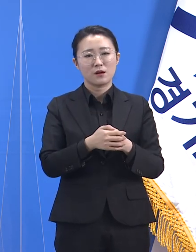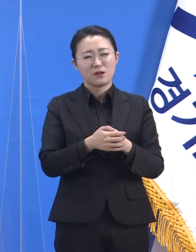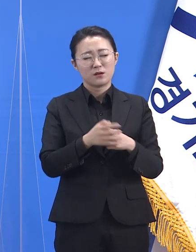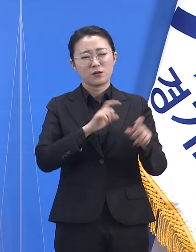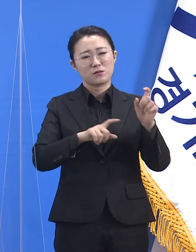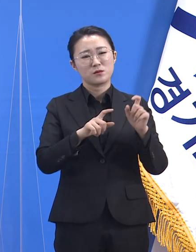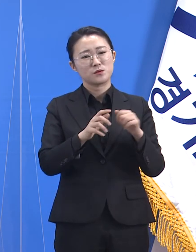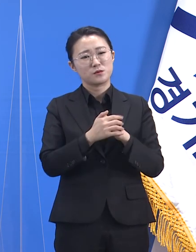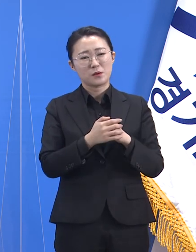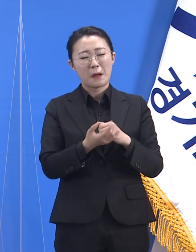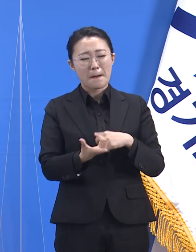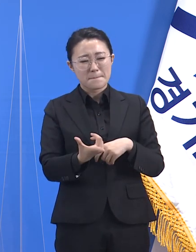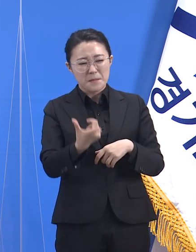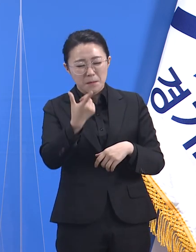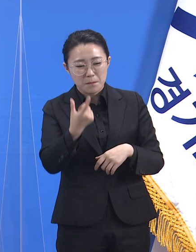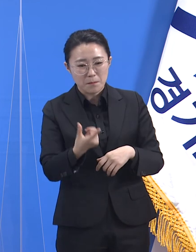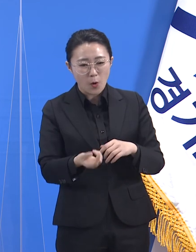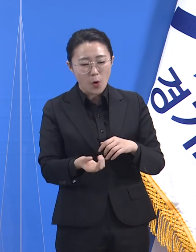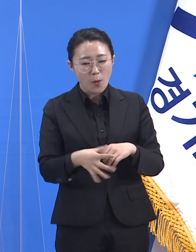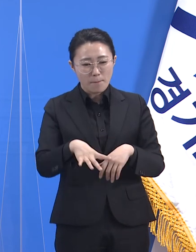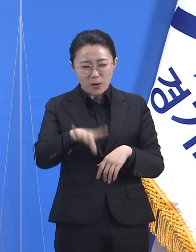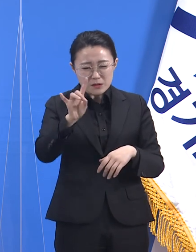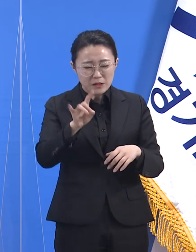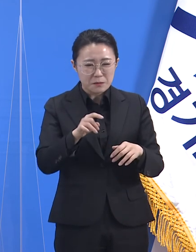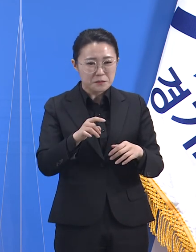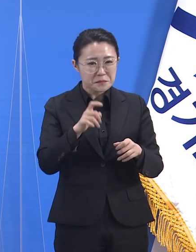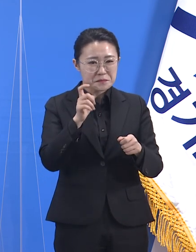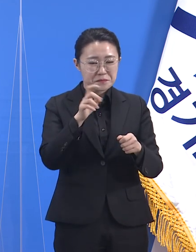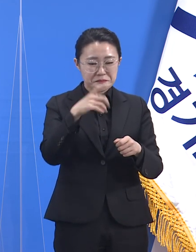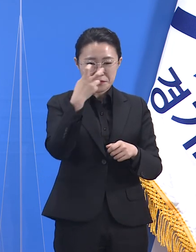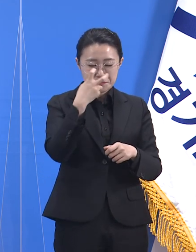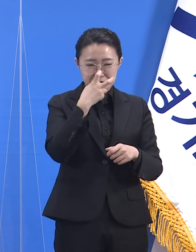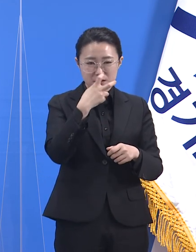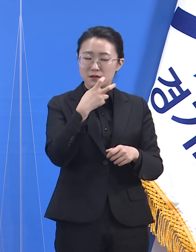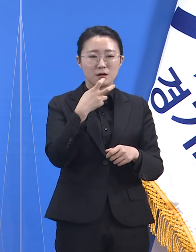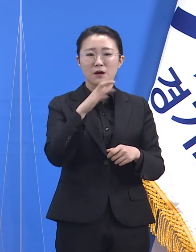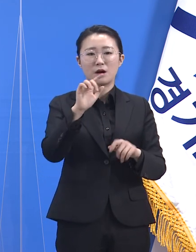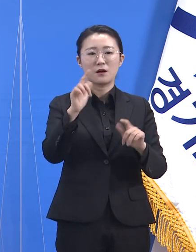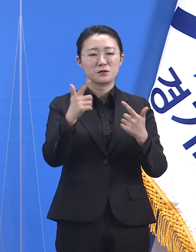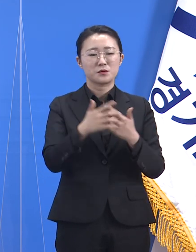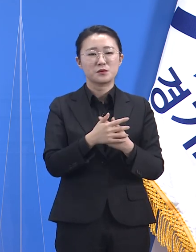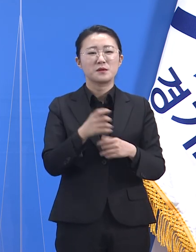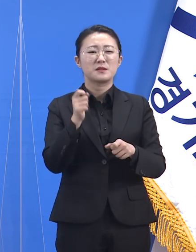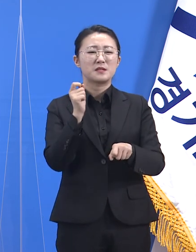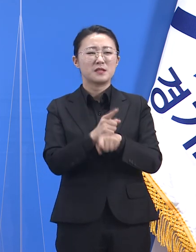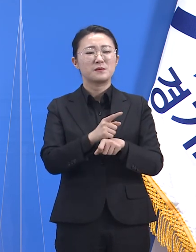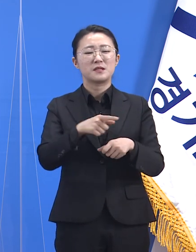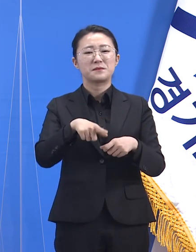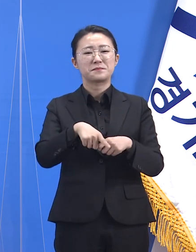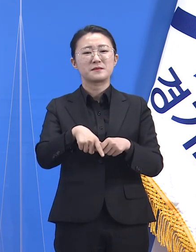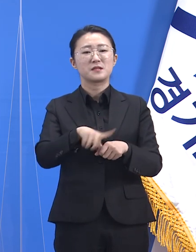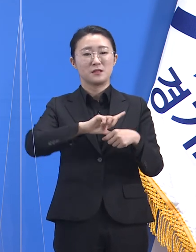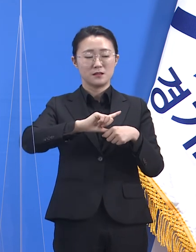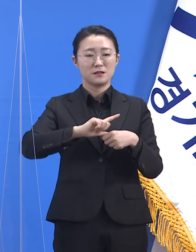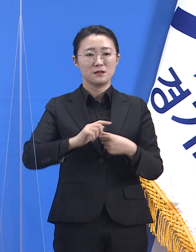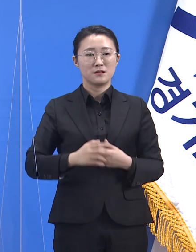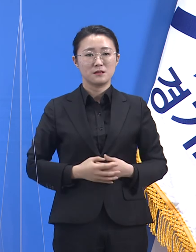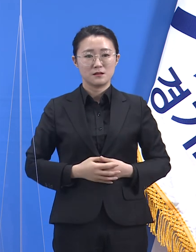방법입니다. 가장 빠른 발견 방법은 각 공간에서 자율적으로